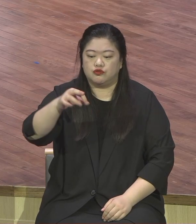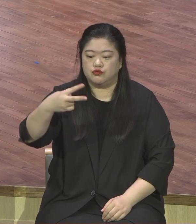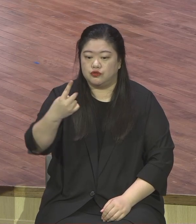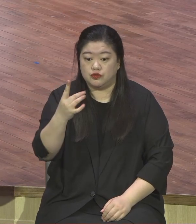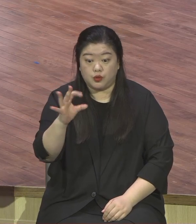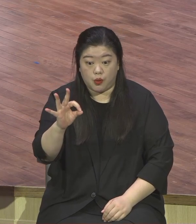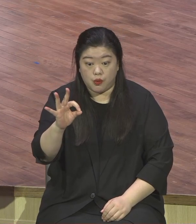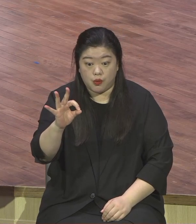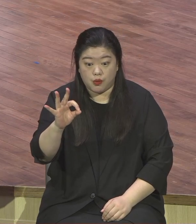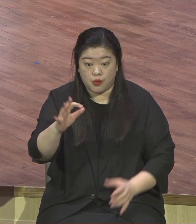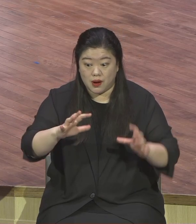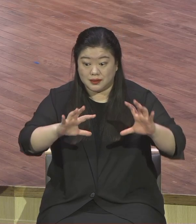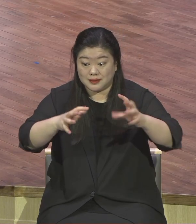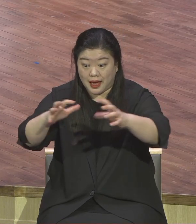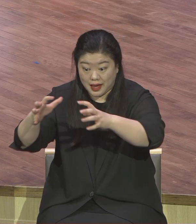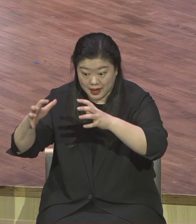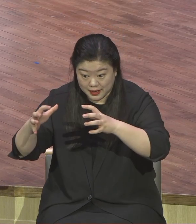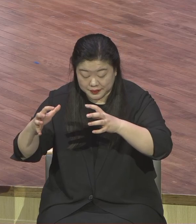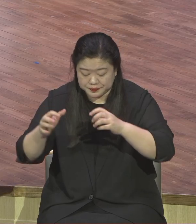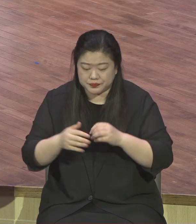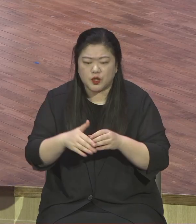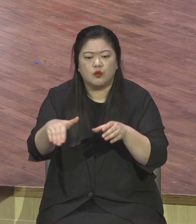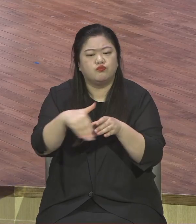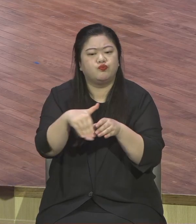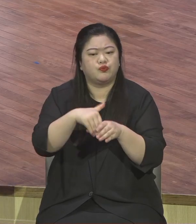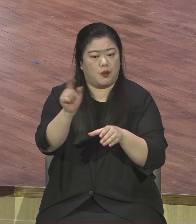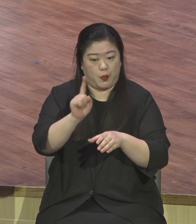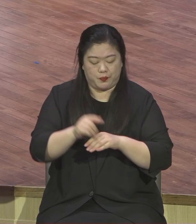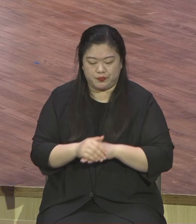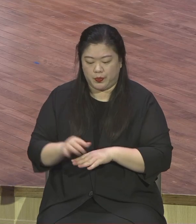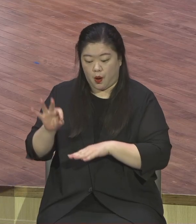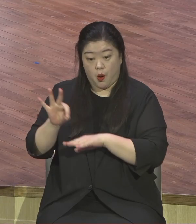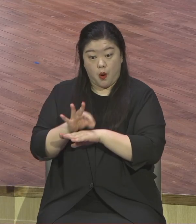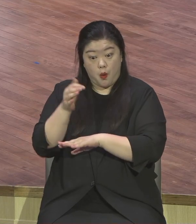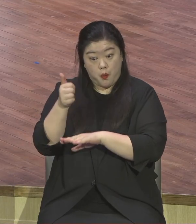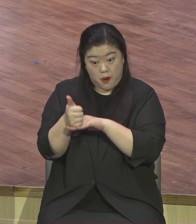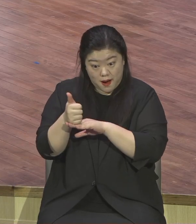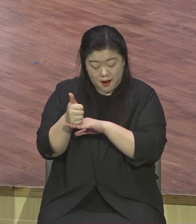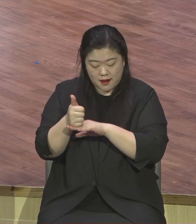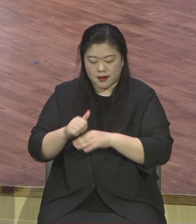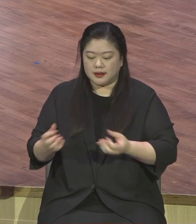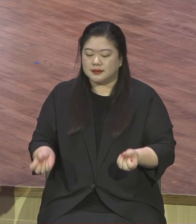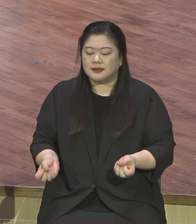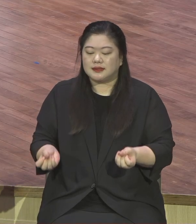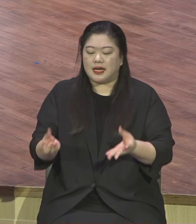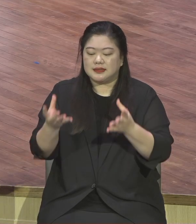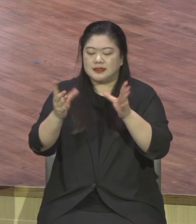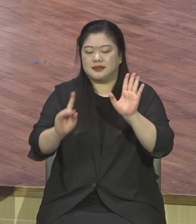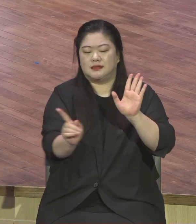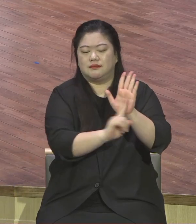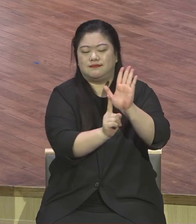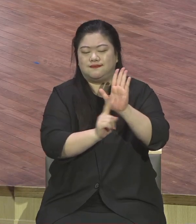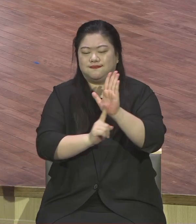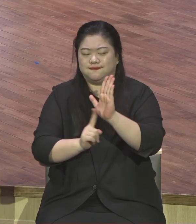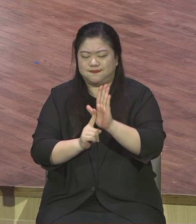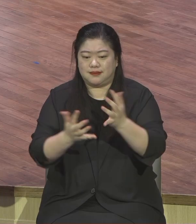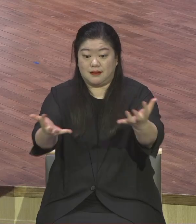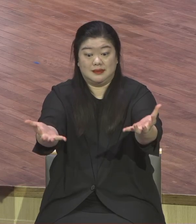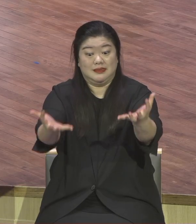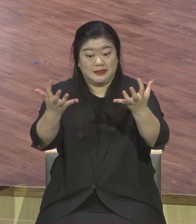한날에 궁중잔치 왕이 하는 잔치지요 궁중잔치에 벌려질 때는 꼭